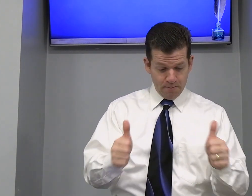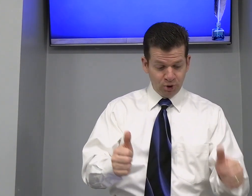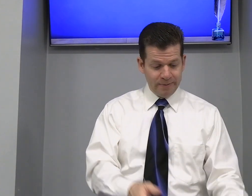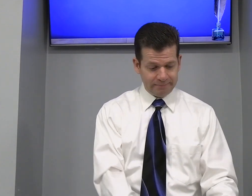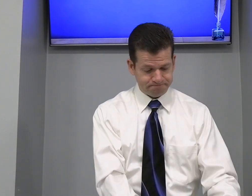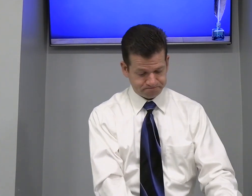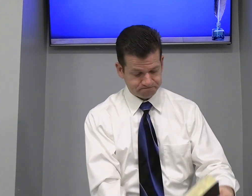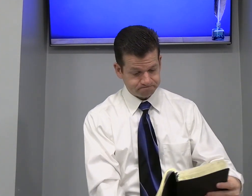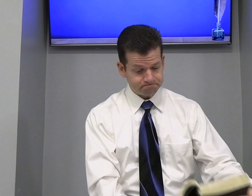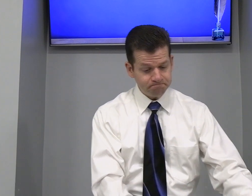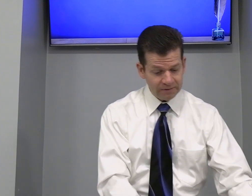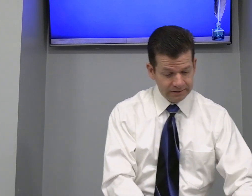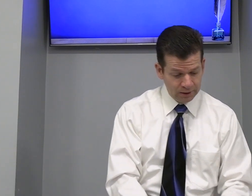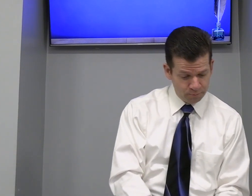Muito bem Então